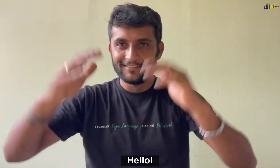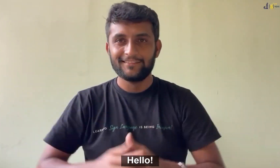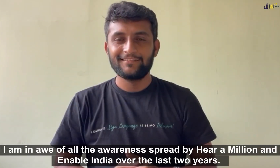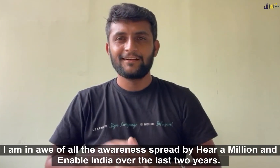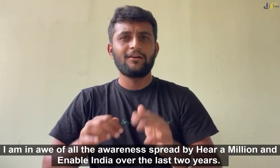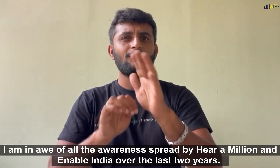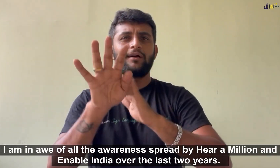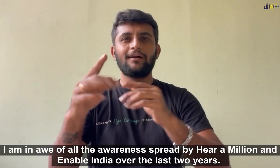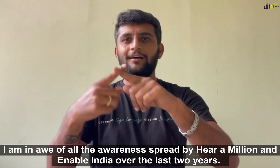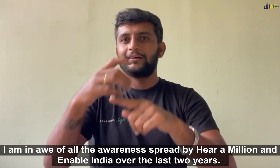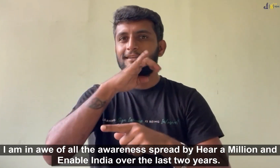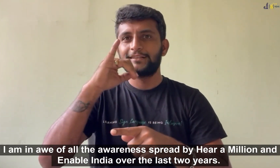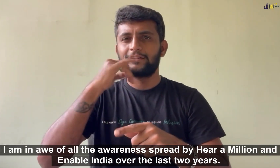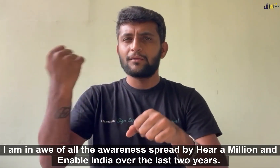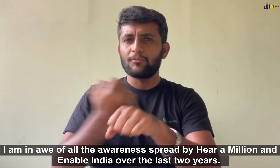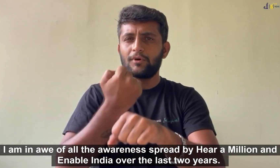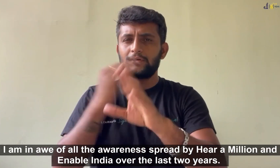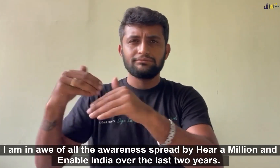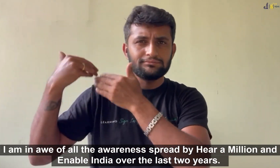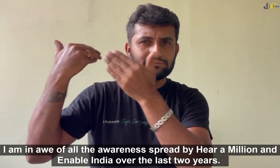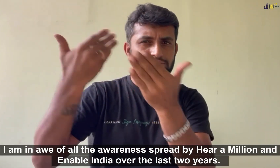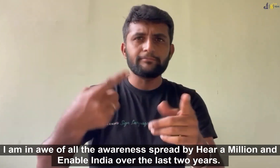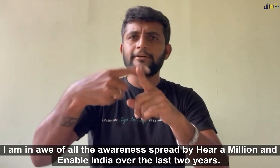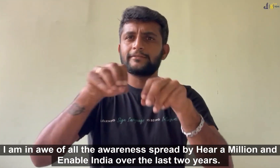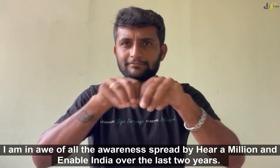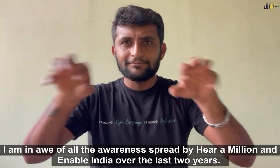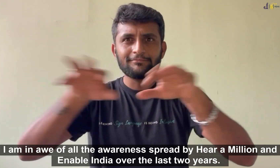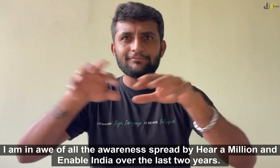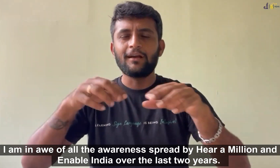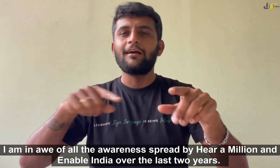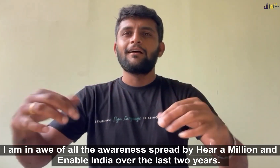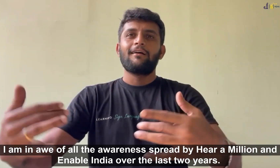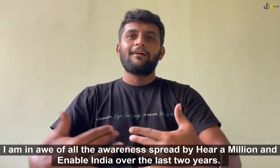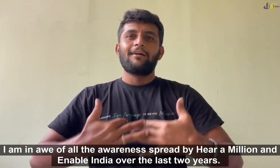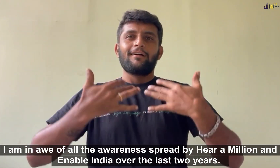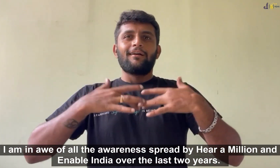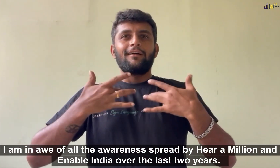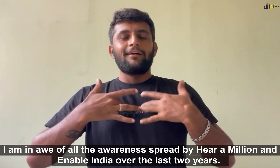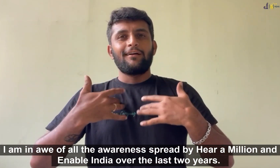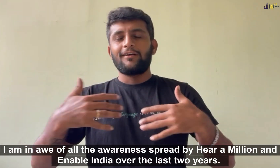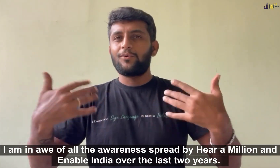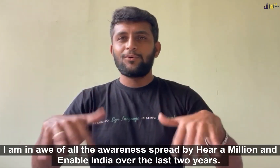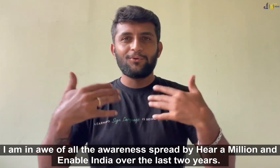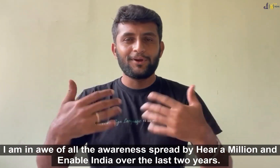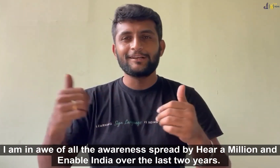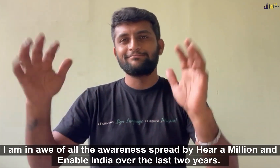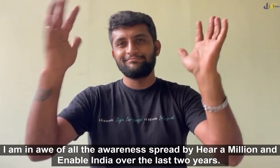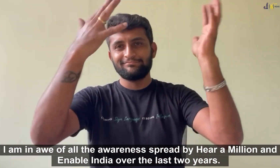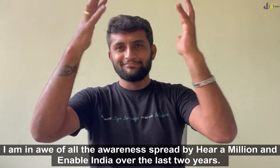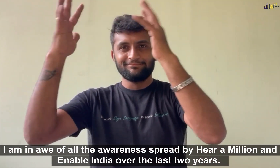हेलो हेलो हेरा मिलियन और इनेबल इंडिया ने मिलकर पिछले दो साल से बहुत काम किया है जिससे मुझे बहुत जादा खुशी है और मैं